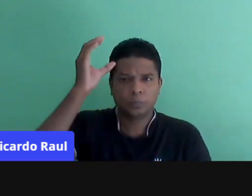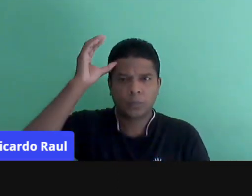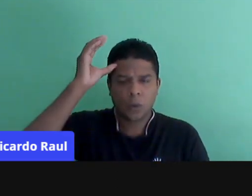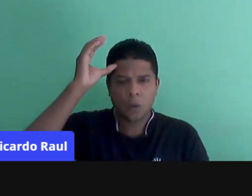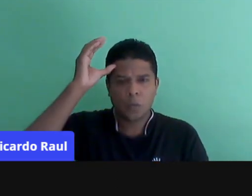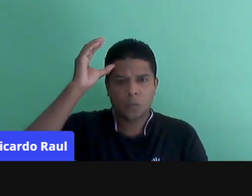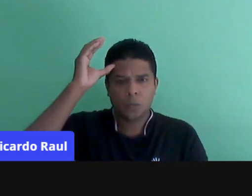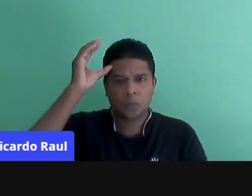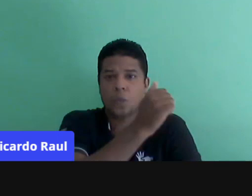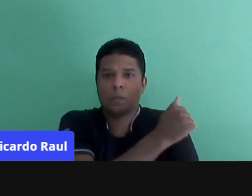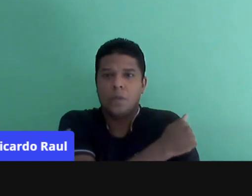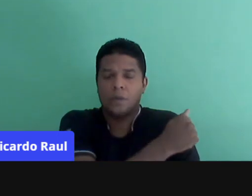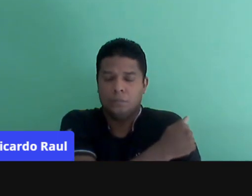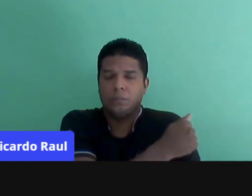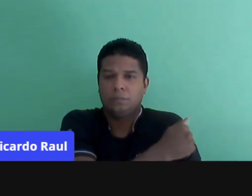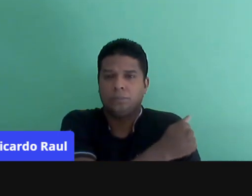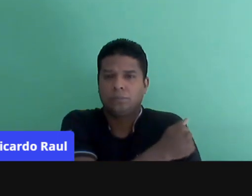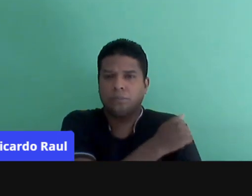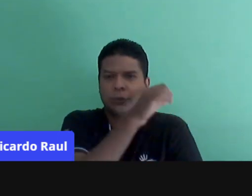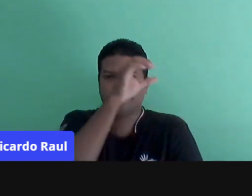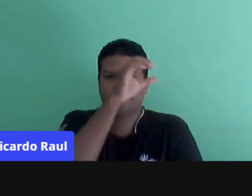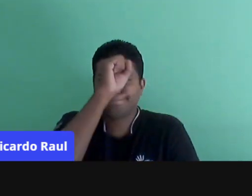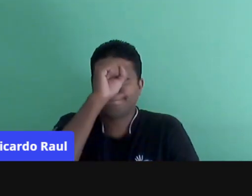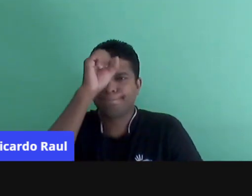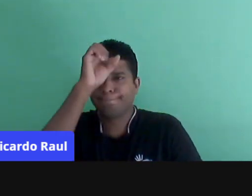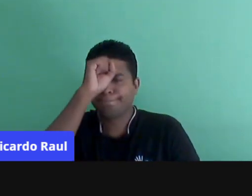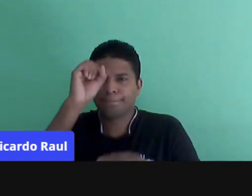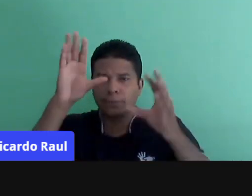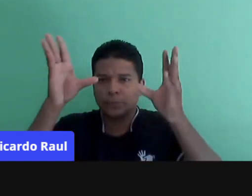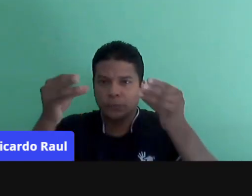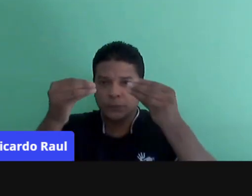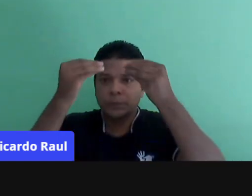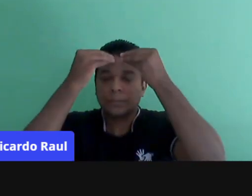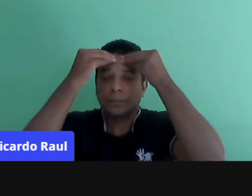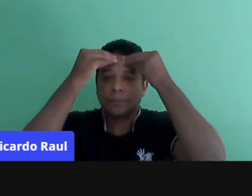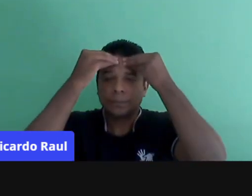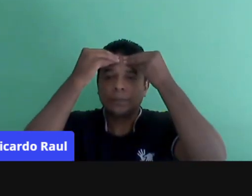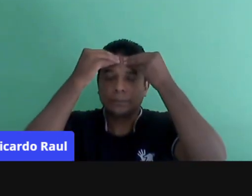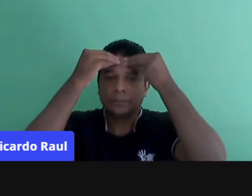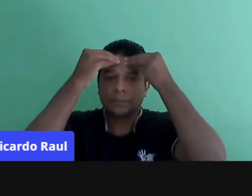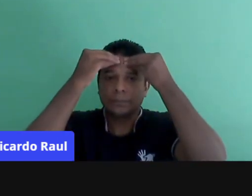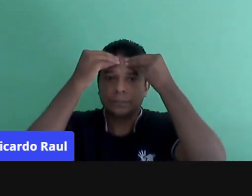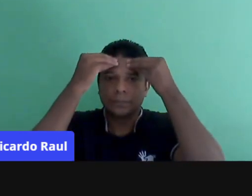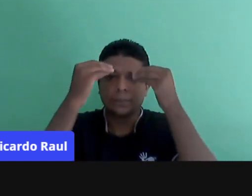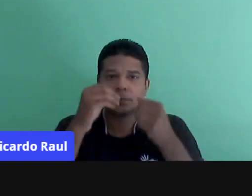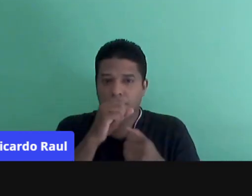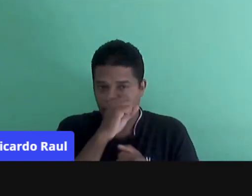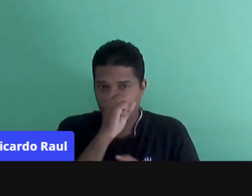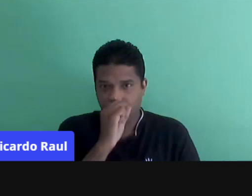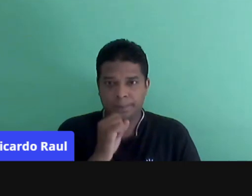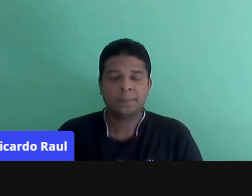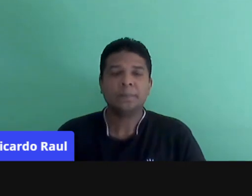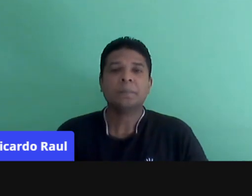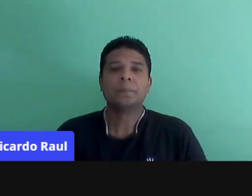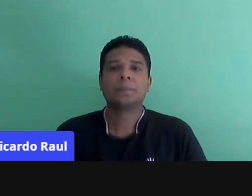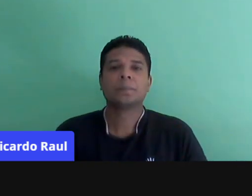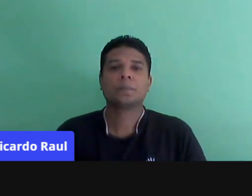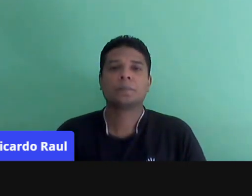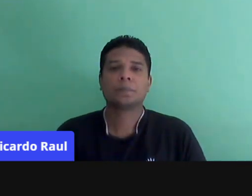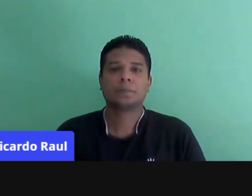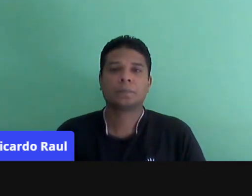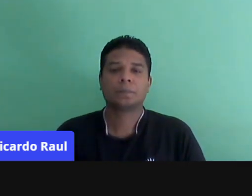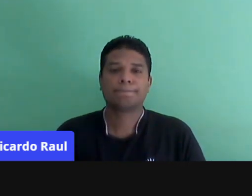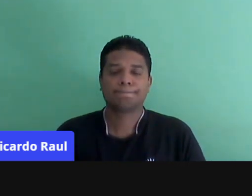aluno aprenda, né? Que ele adquira novos conhecimentos, né? Bom, é